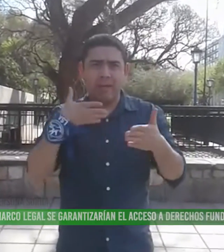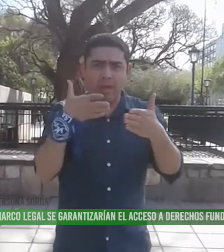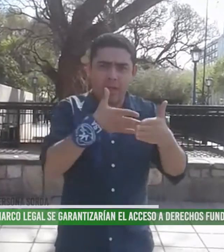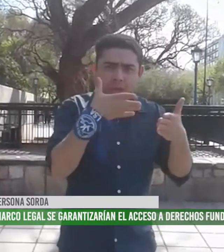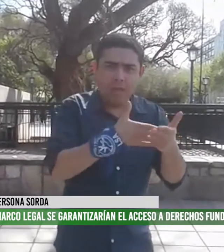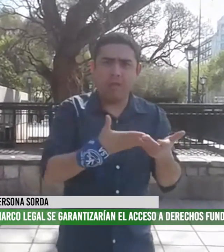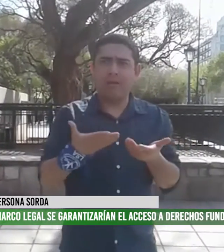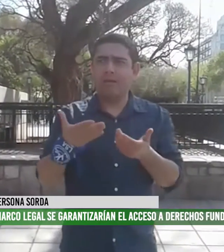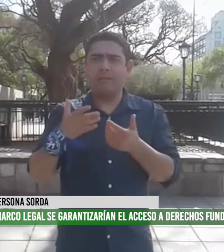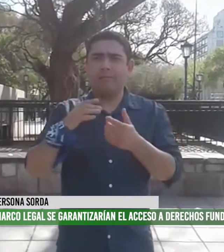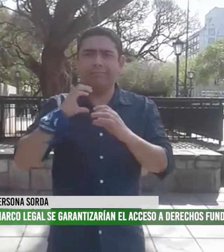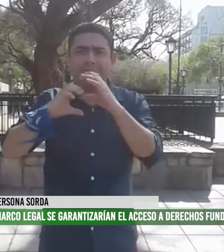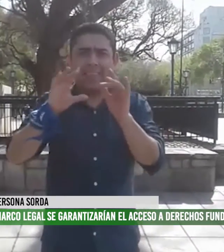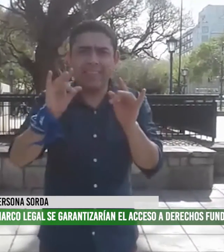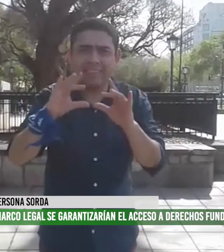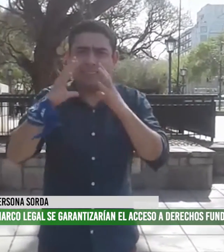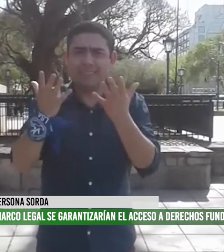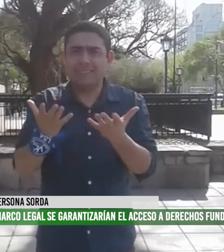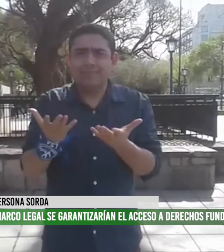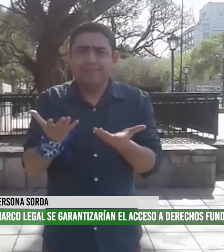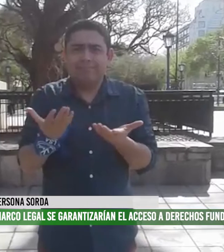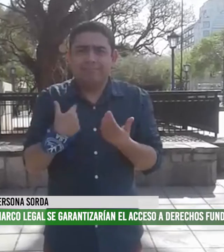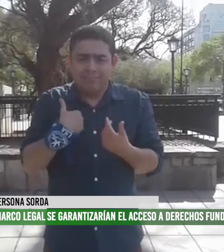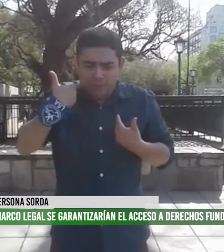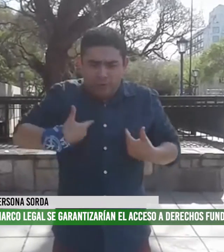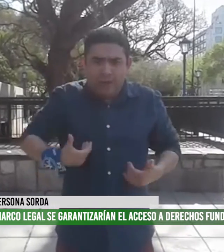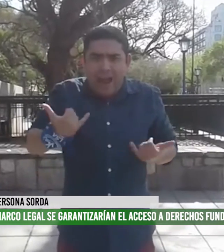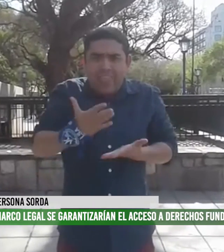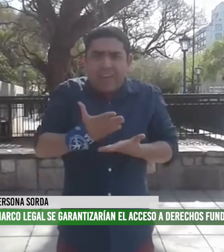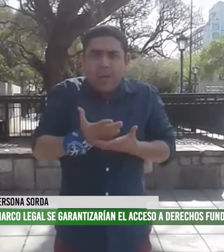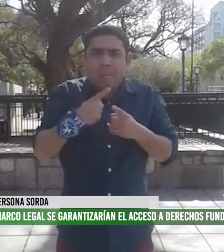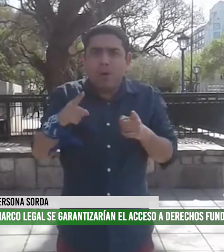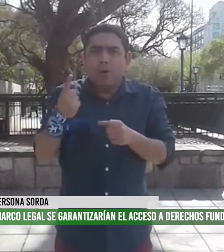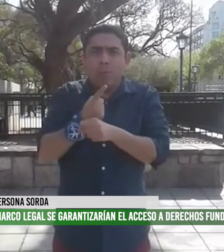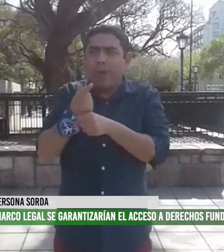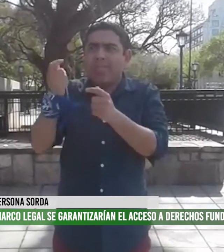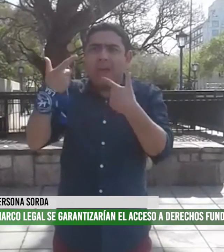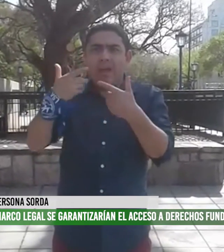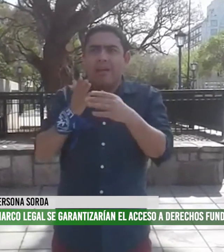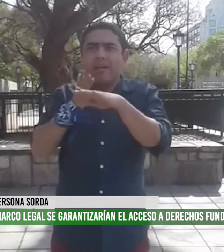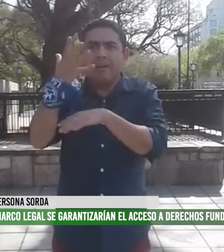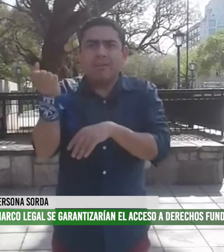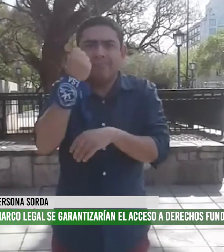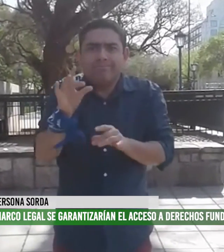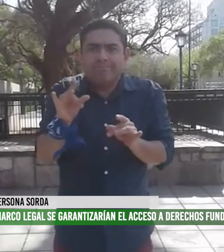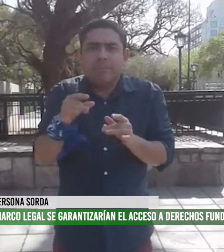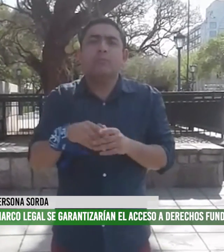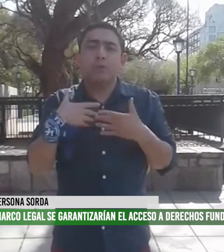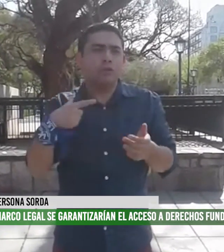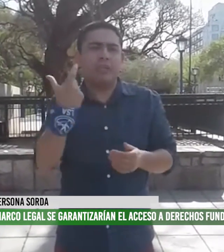no tenemos intérprete, no hay accesibilidad, la comunicación es muy difícil. Yo como persona tengo derecho a tener un intérprete, pero no tenemos